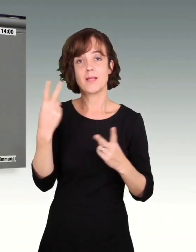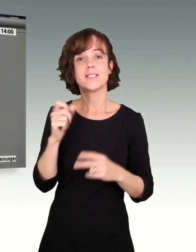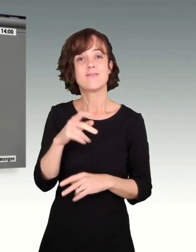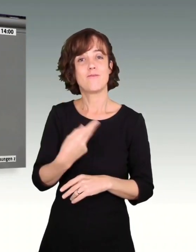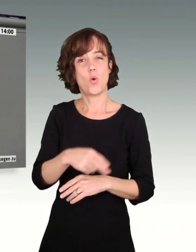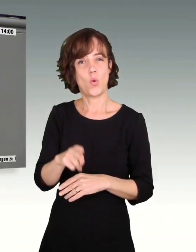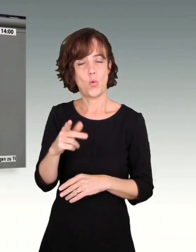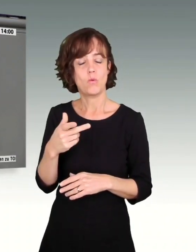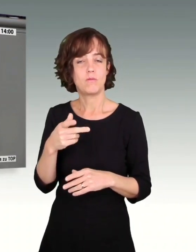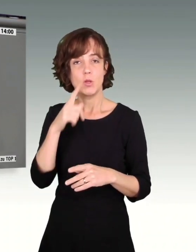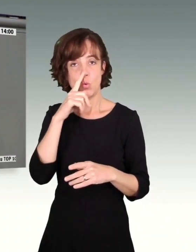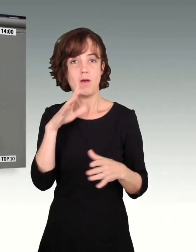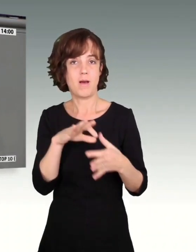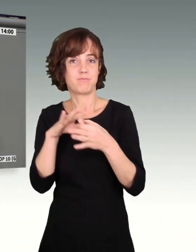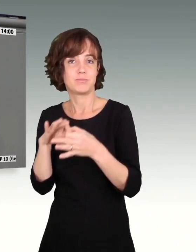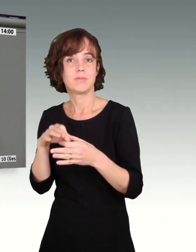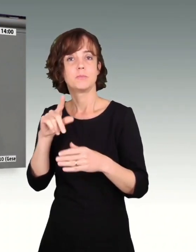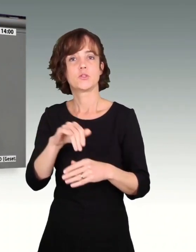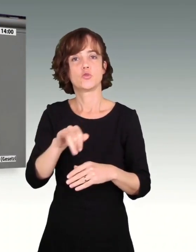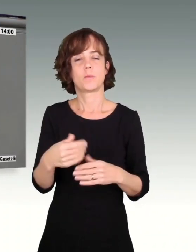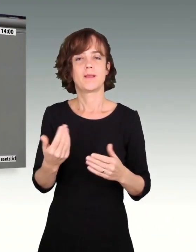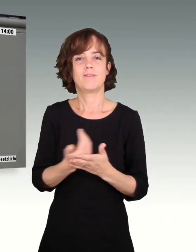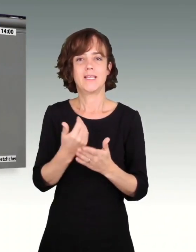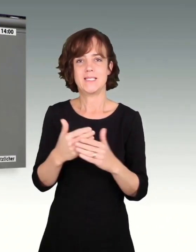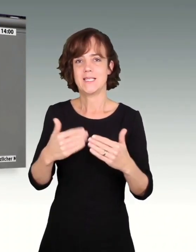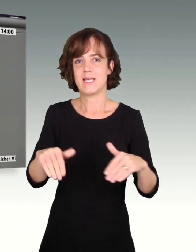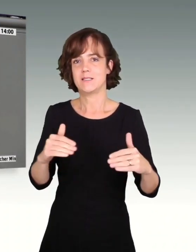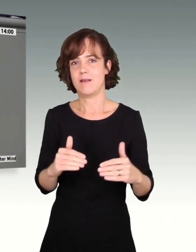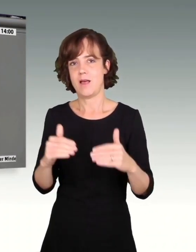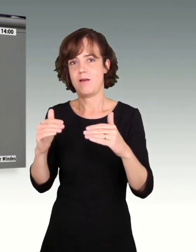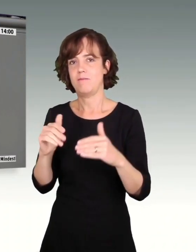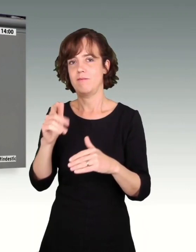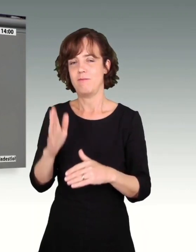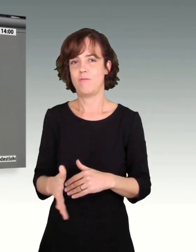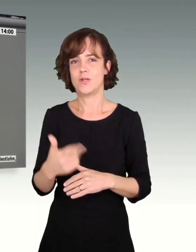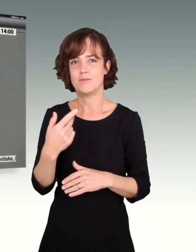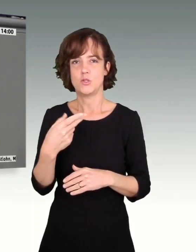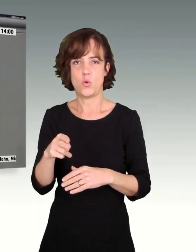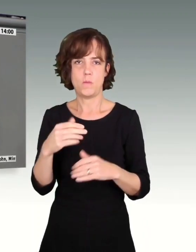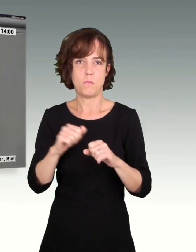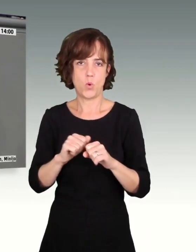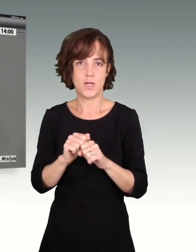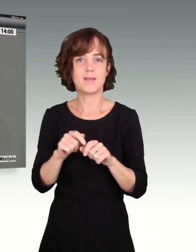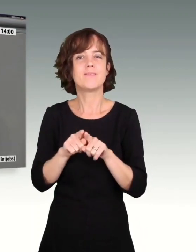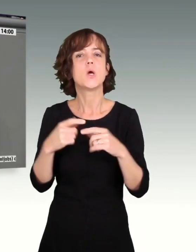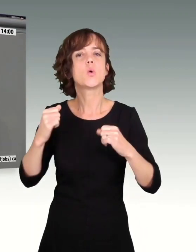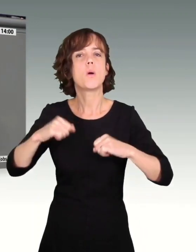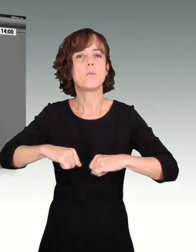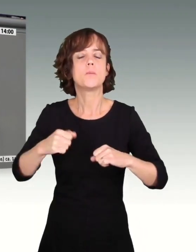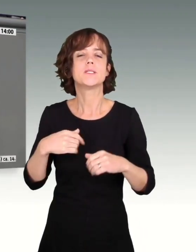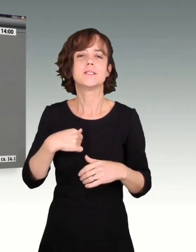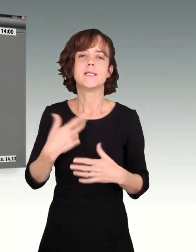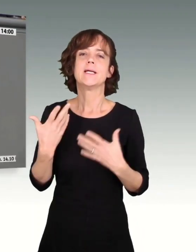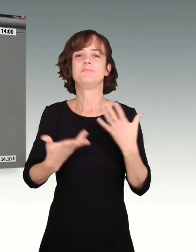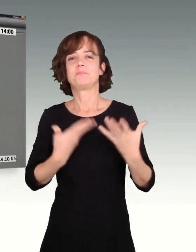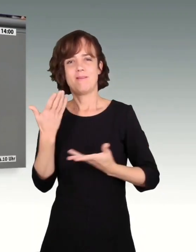in Verbindung mit der Erhöhung der Minijobverdienstgrenze auf 520 Euro möglich. Und dieser Kompromiss war für uns Grüne schwierig.